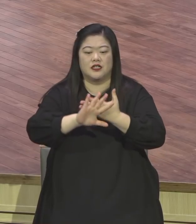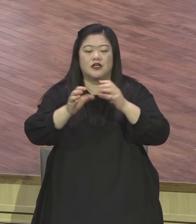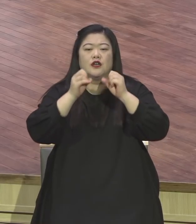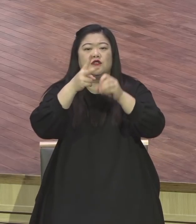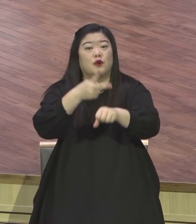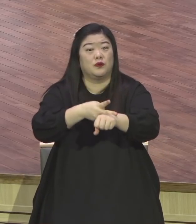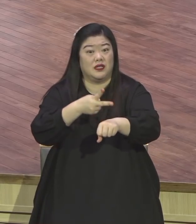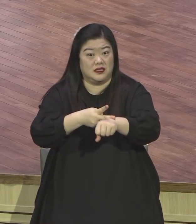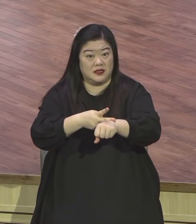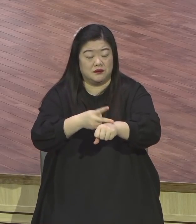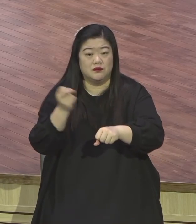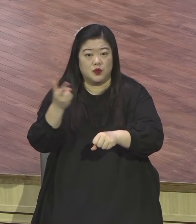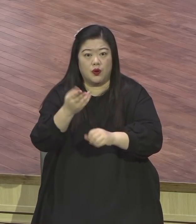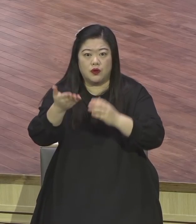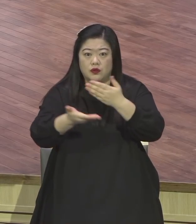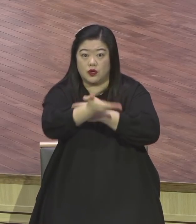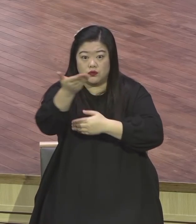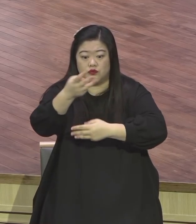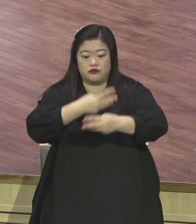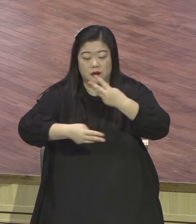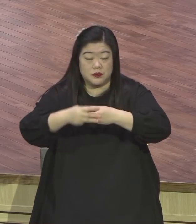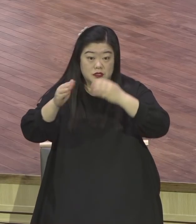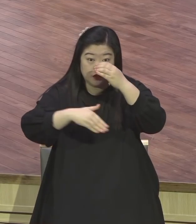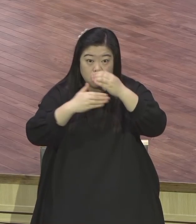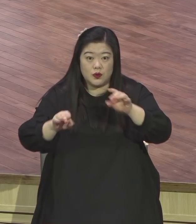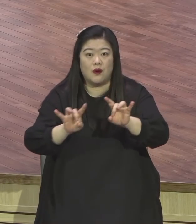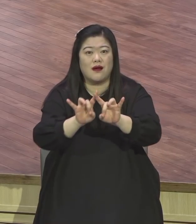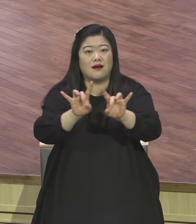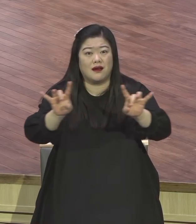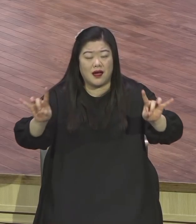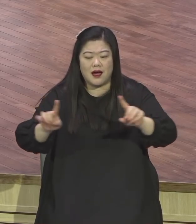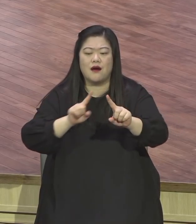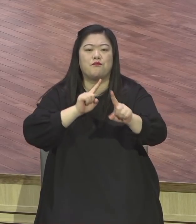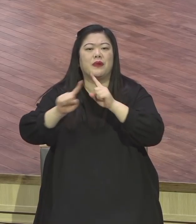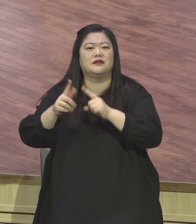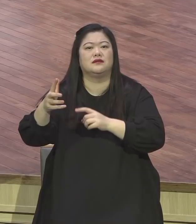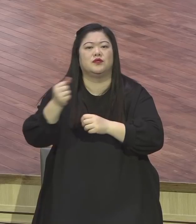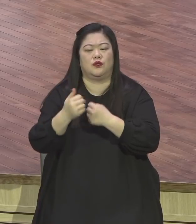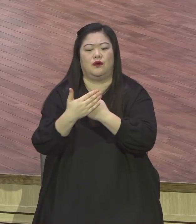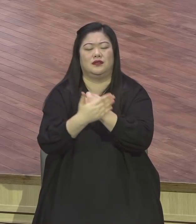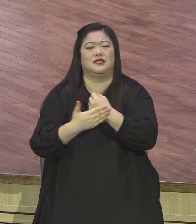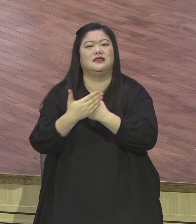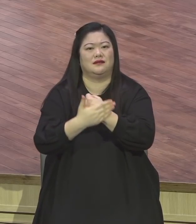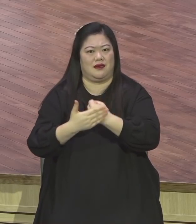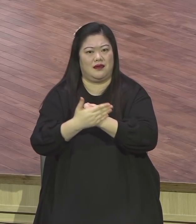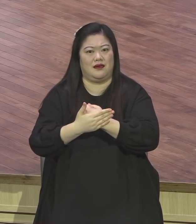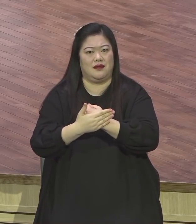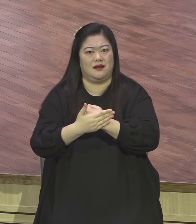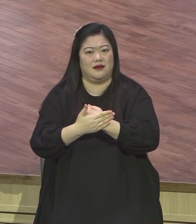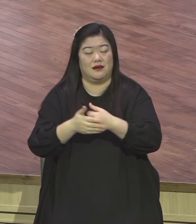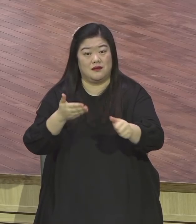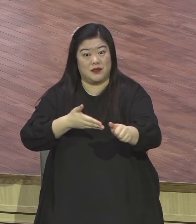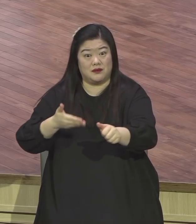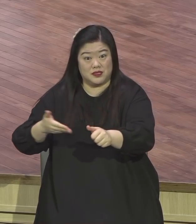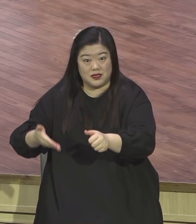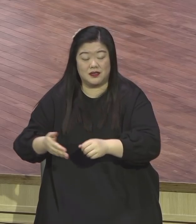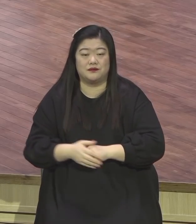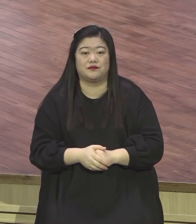위로받을 수밖에 없는 지금 정말 초불확실한 시대에 확실한 말씀을